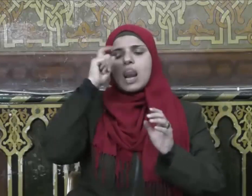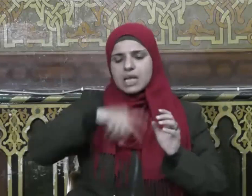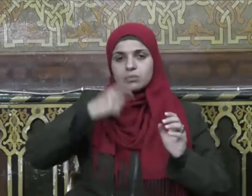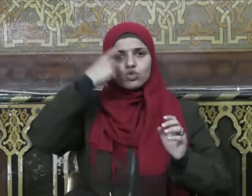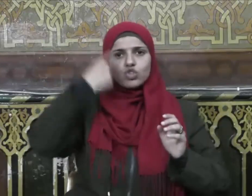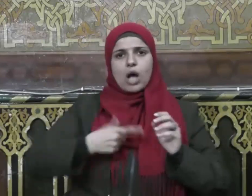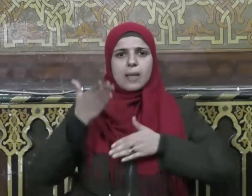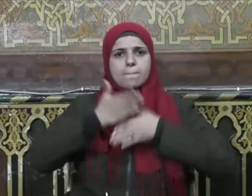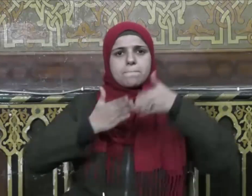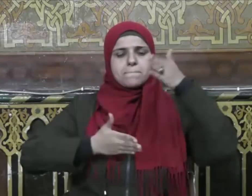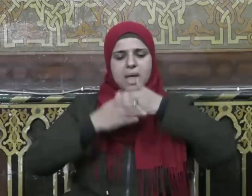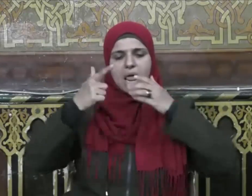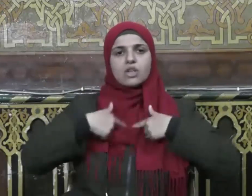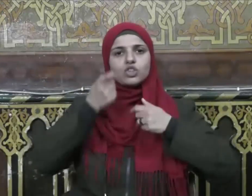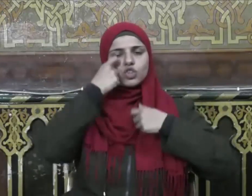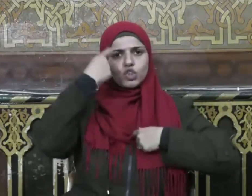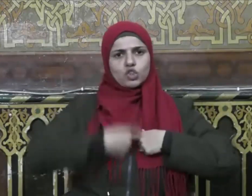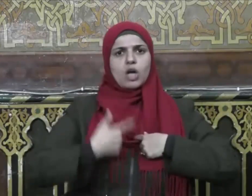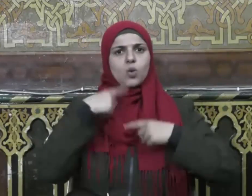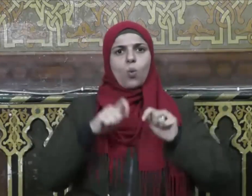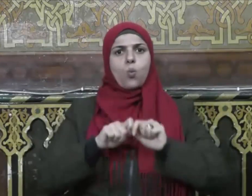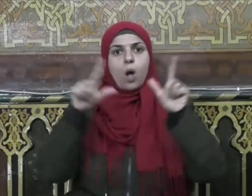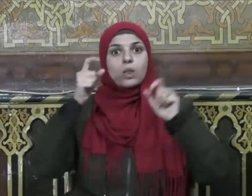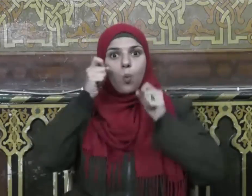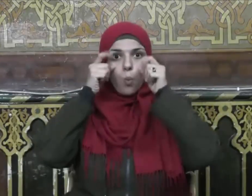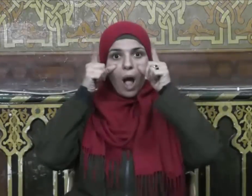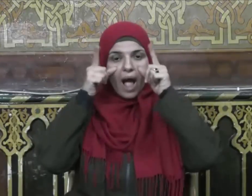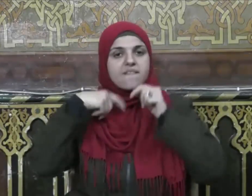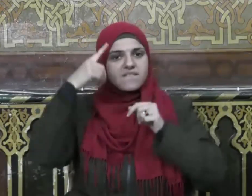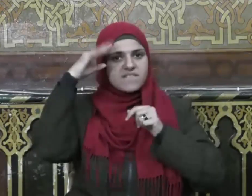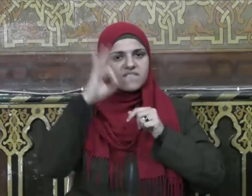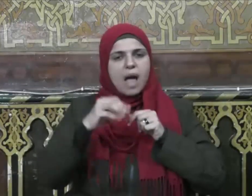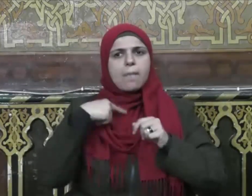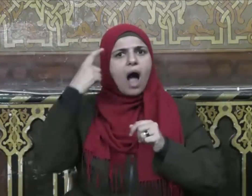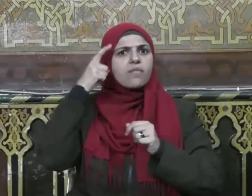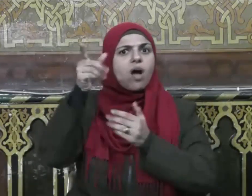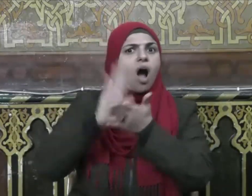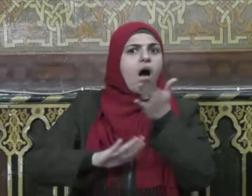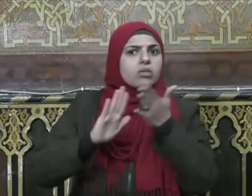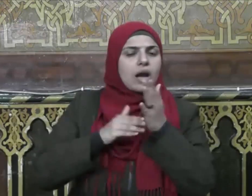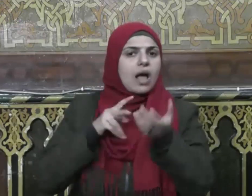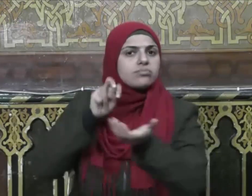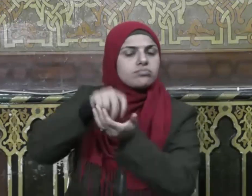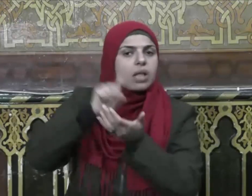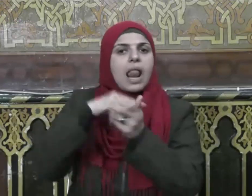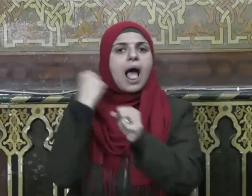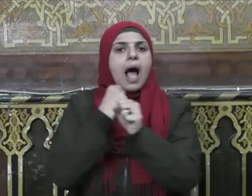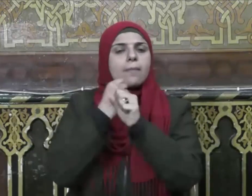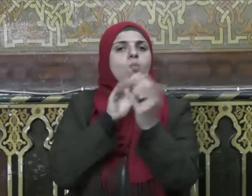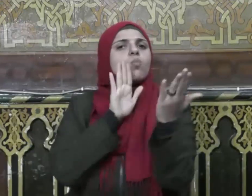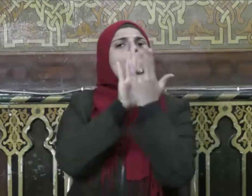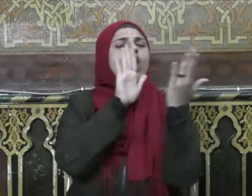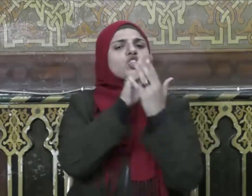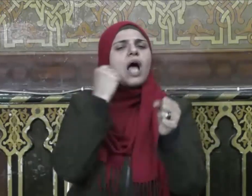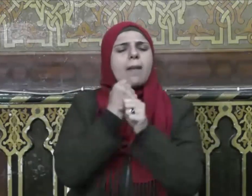لتكون شخصية واعية تدرك المخاطر وتحسن مواجهة أعباء الحياة